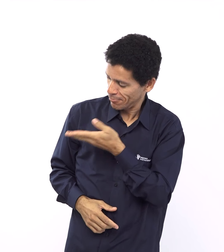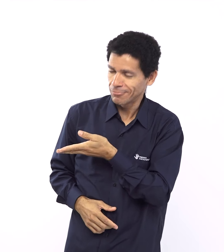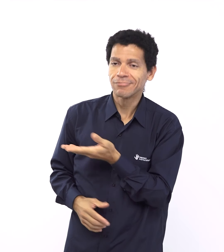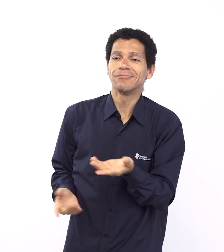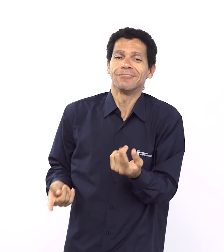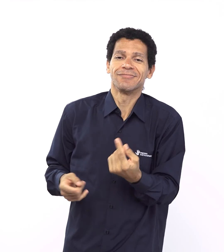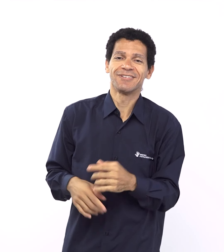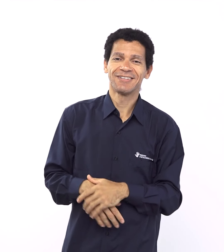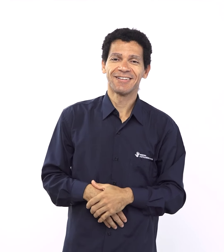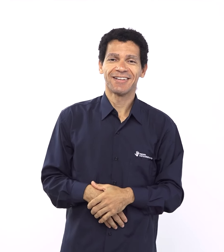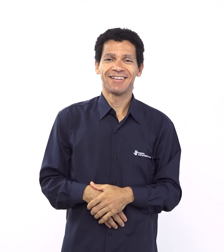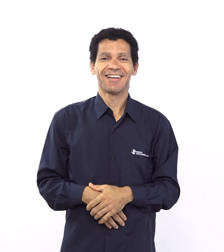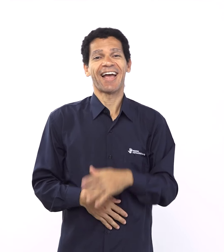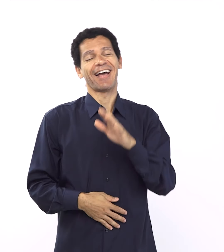pegando o gancho do Luciano,